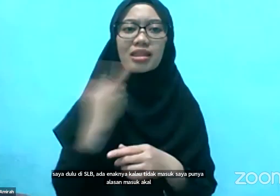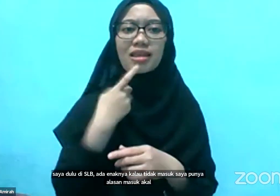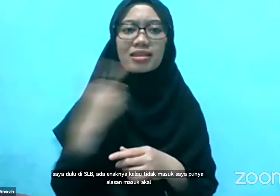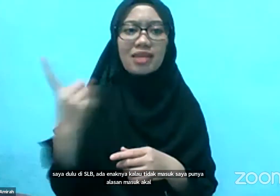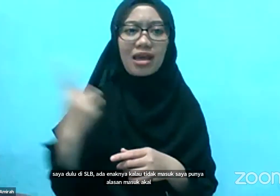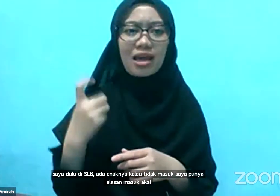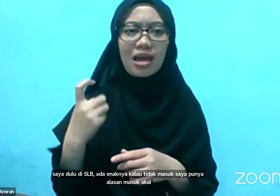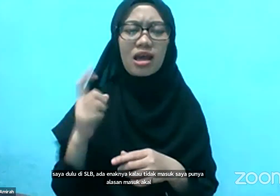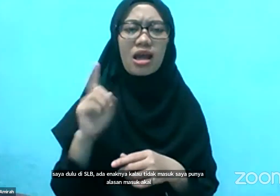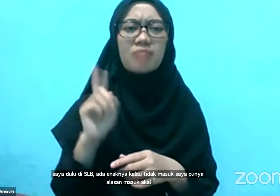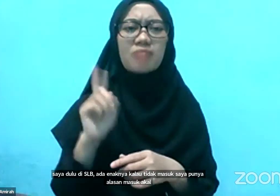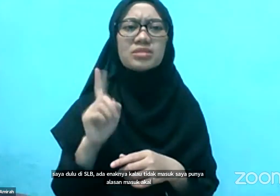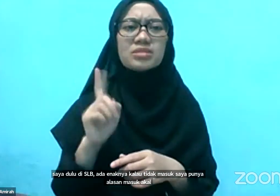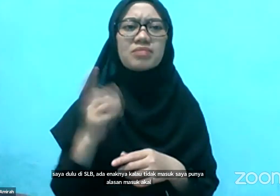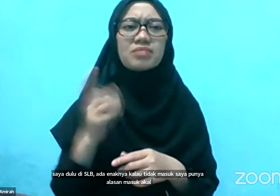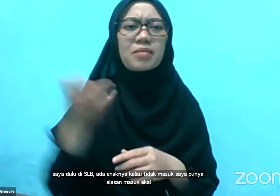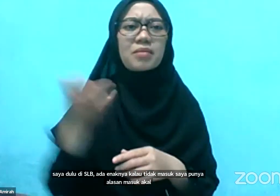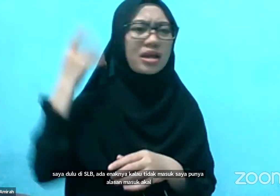kempes bu